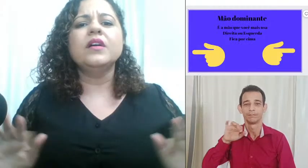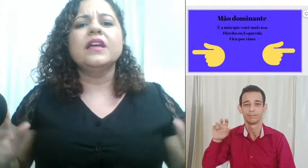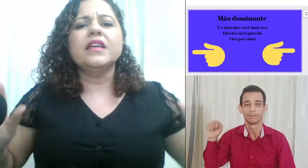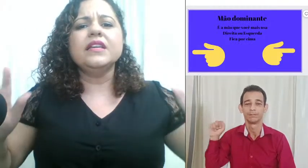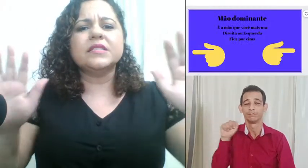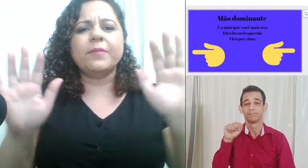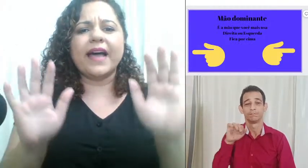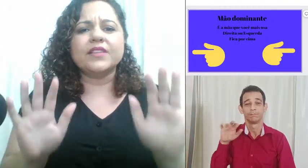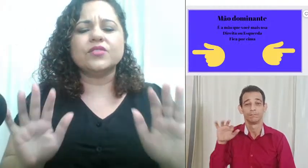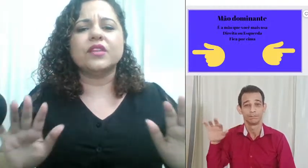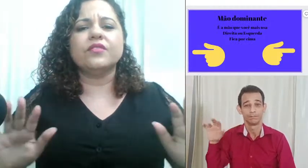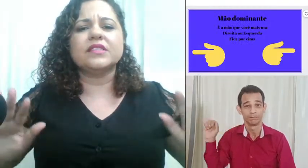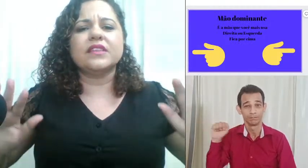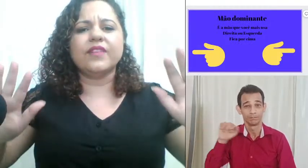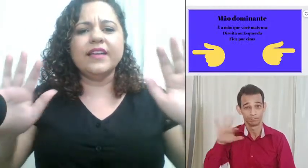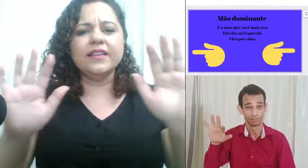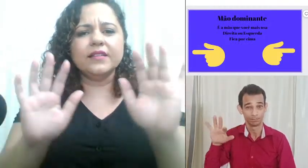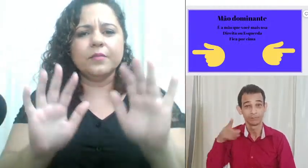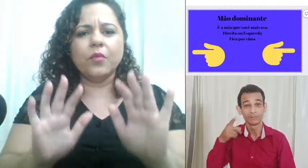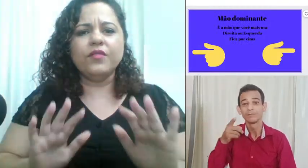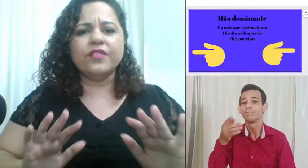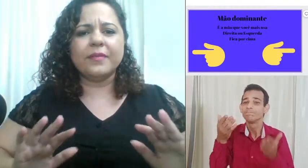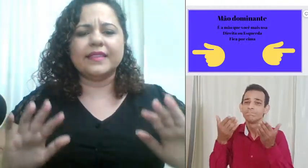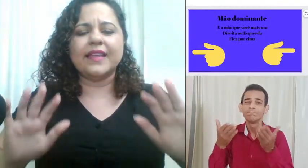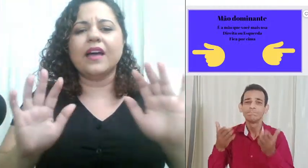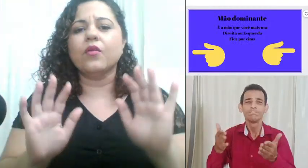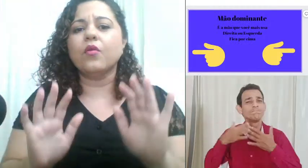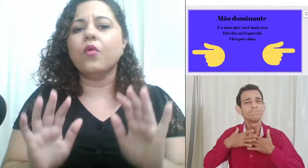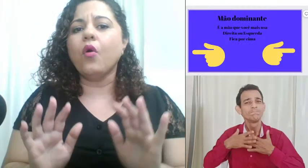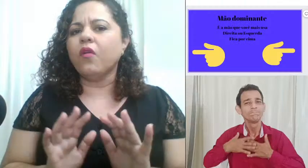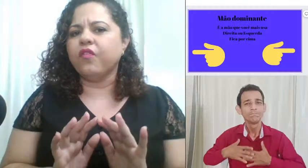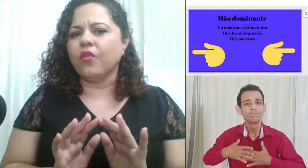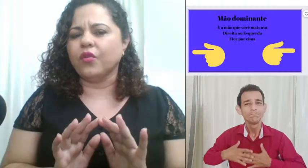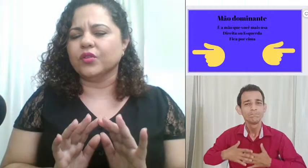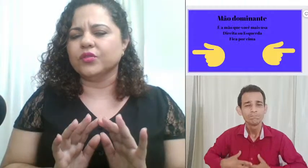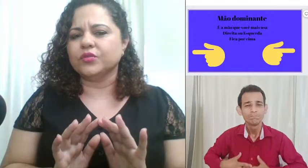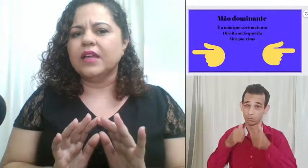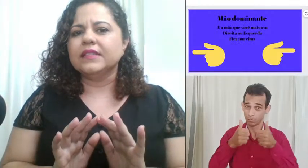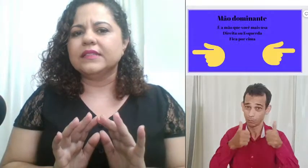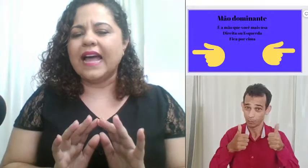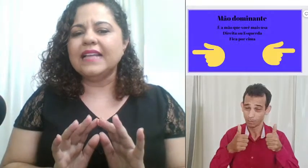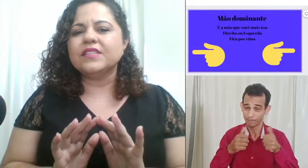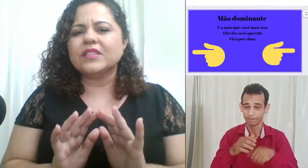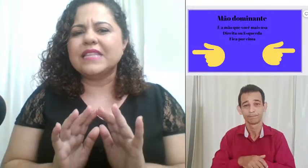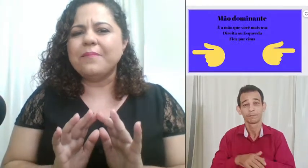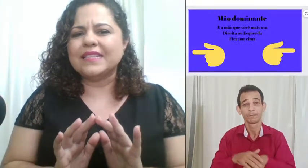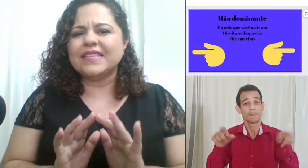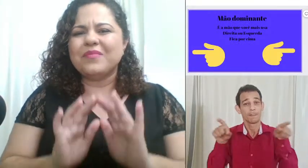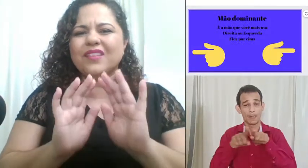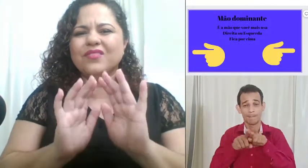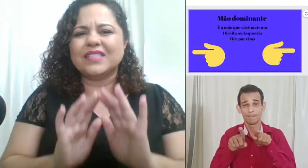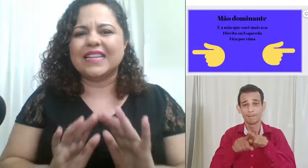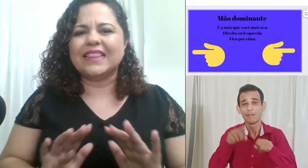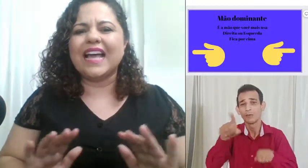espaço que você vai movimentar com conforto tá se você perceber que você está